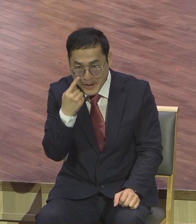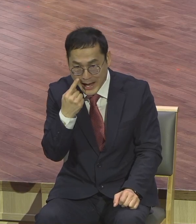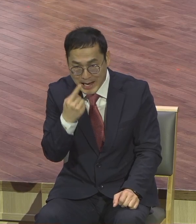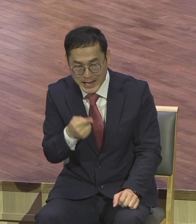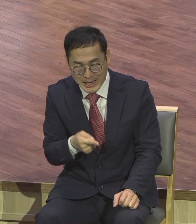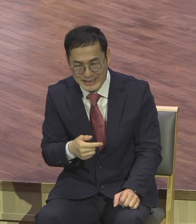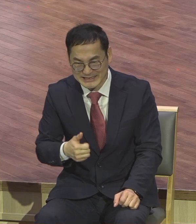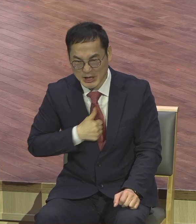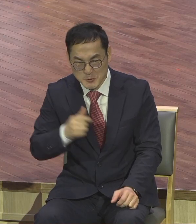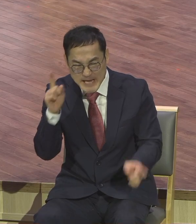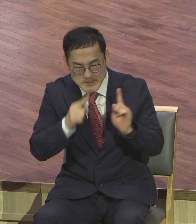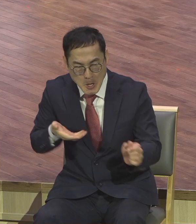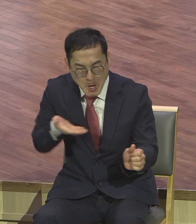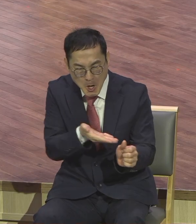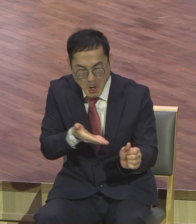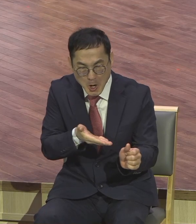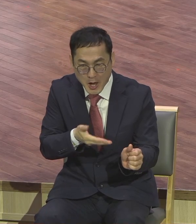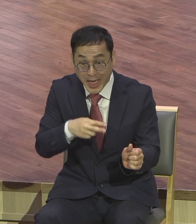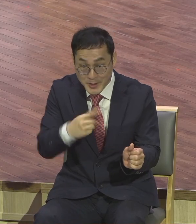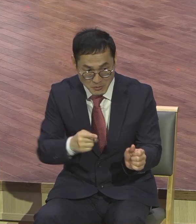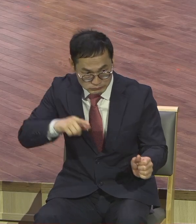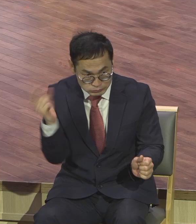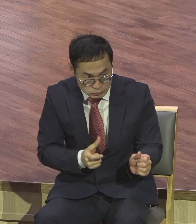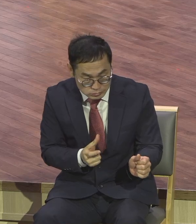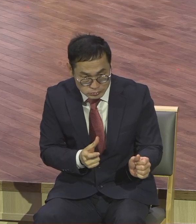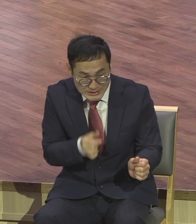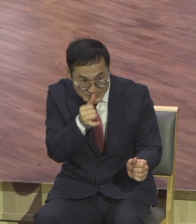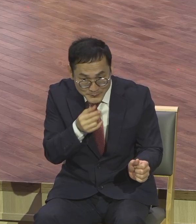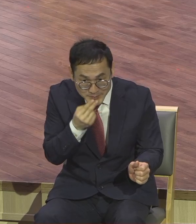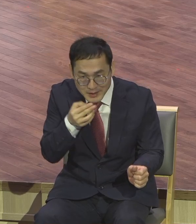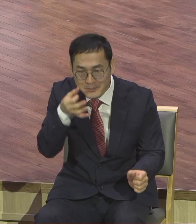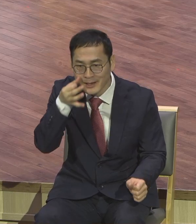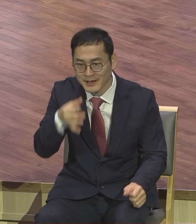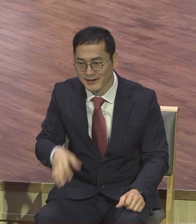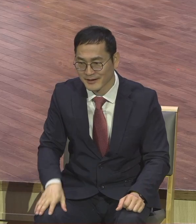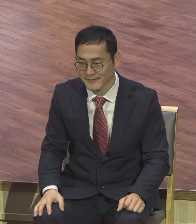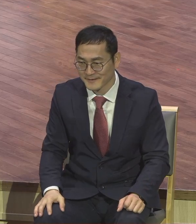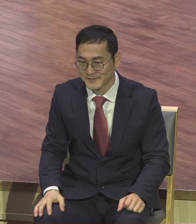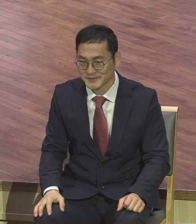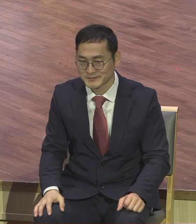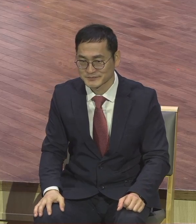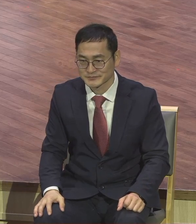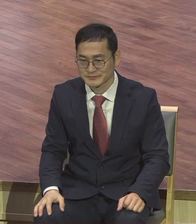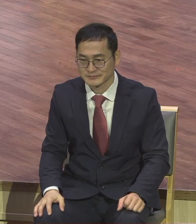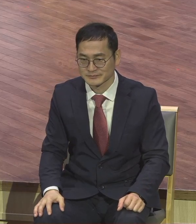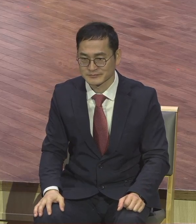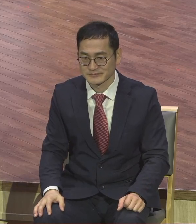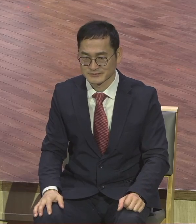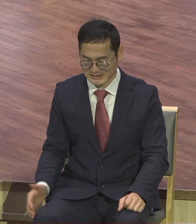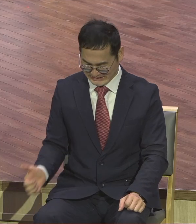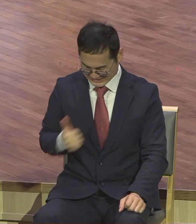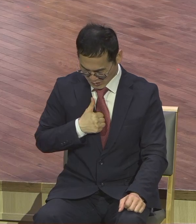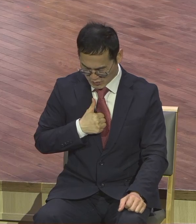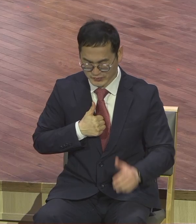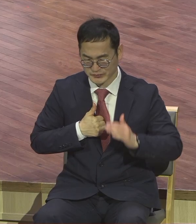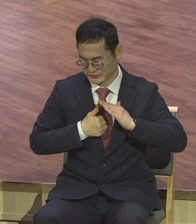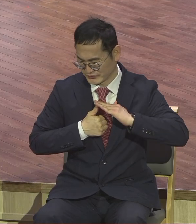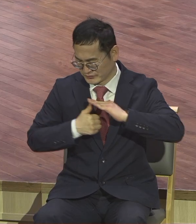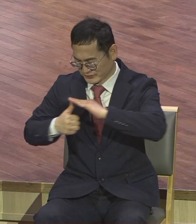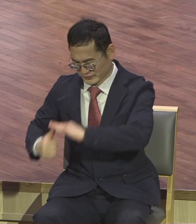있는지 없는지 자기를 내려놓을 줄 알아야 돼요. 하나님의 절대 죽음 믿고 순종해야 돼요.